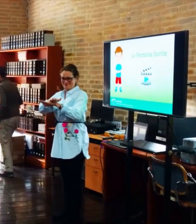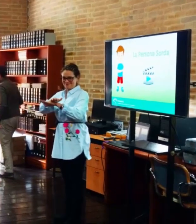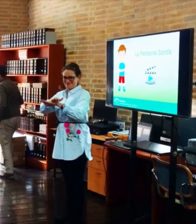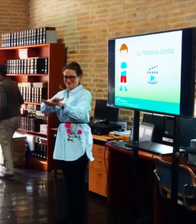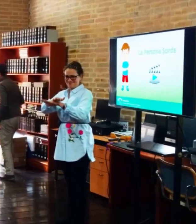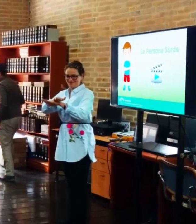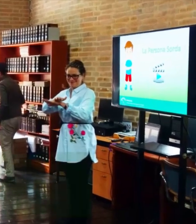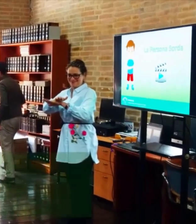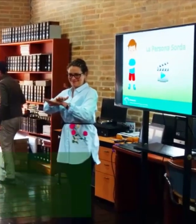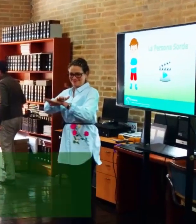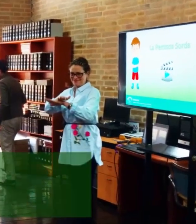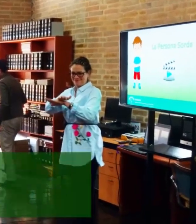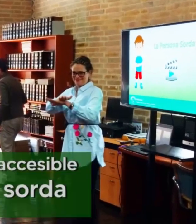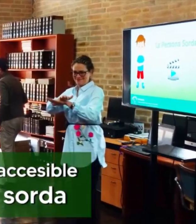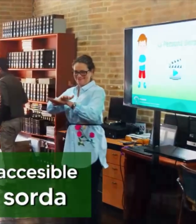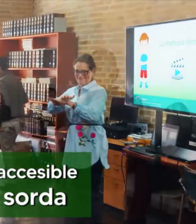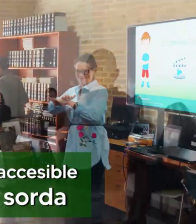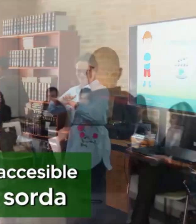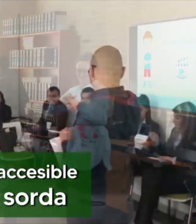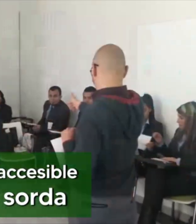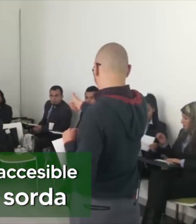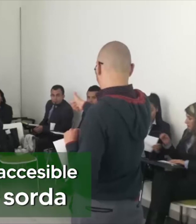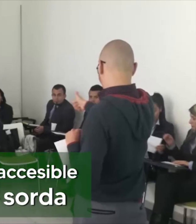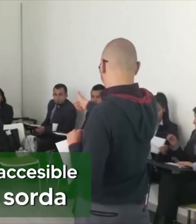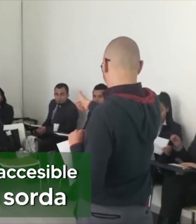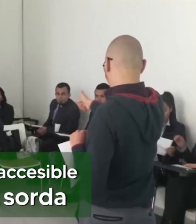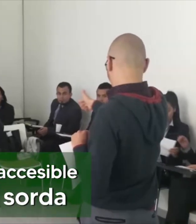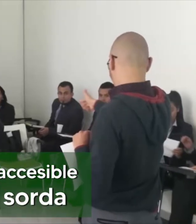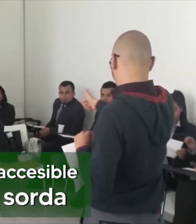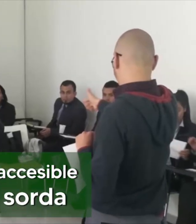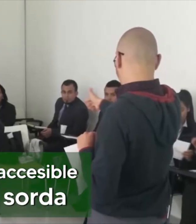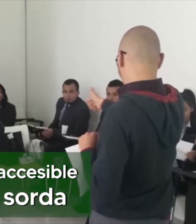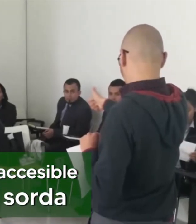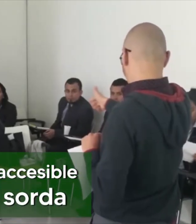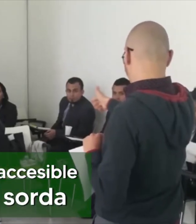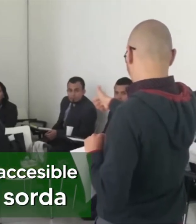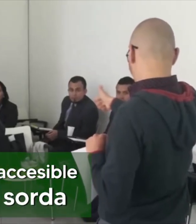Ofreciendo espacios de capacitación, compartiendo tips para la atención accesible a la población sorda.